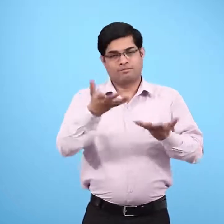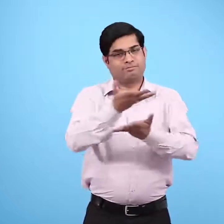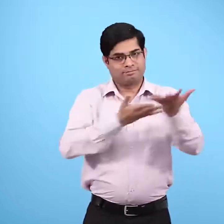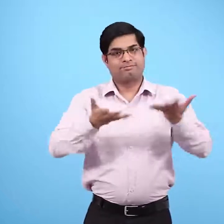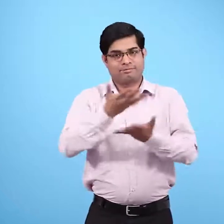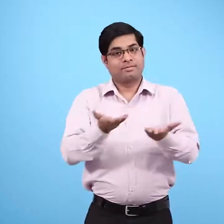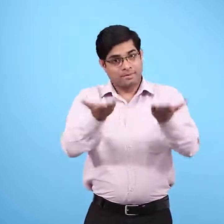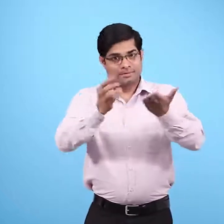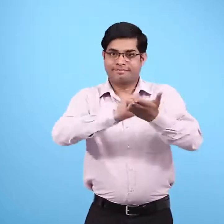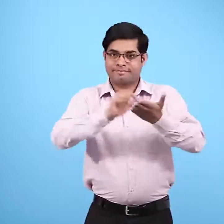लिखो